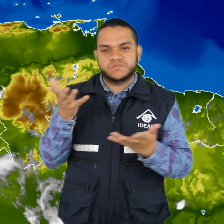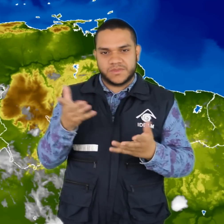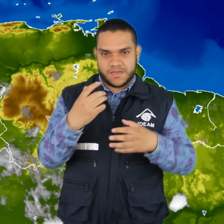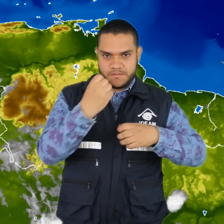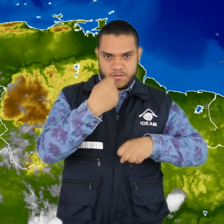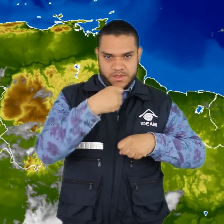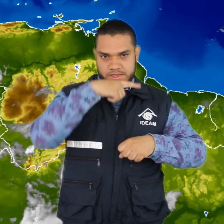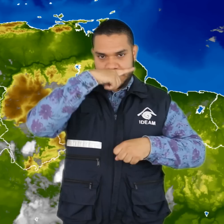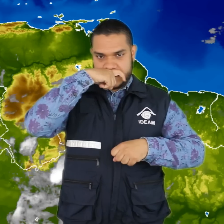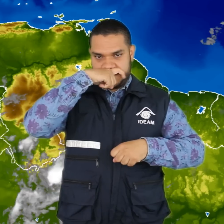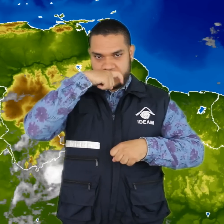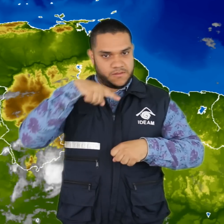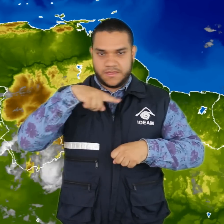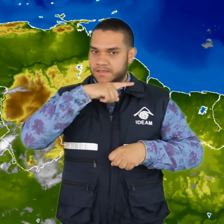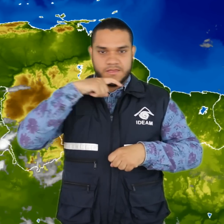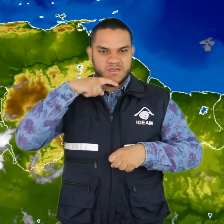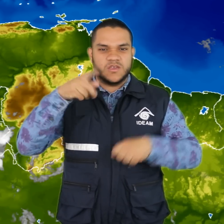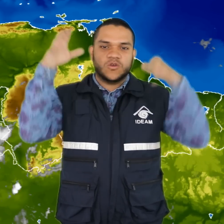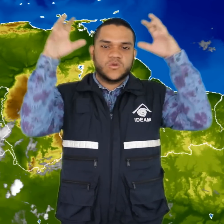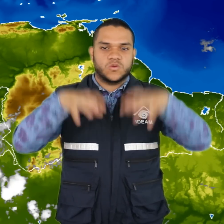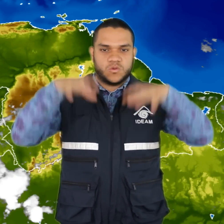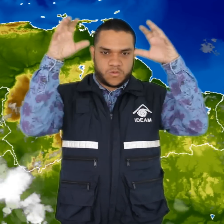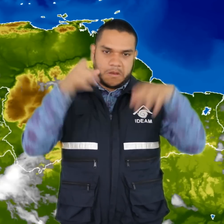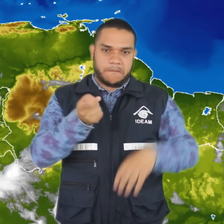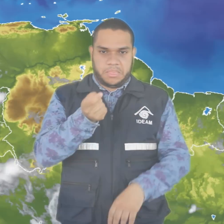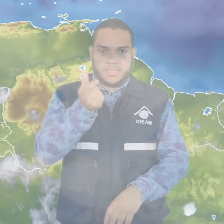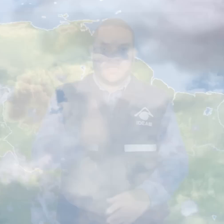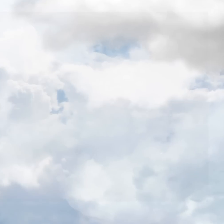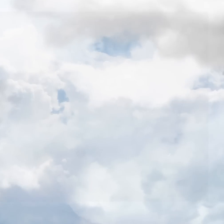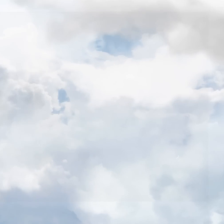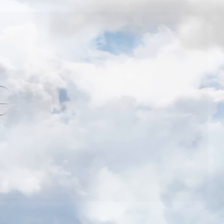de Baupés y Amazonas, donde se presentan precipitaciones ligeras.